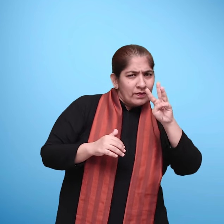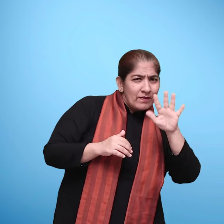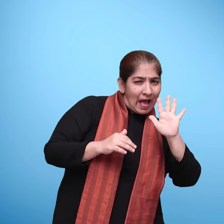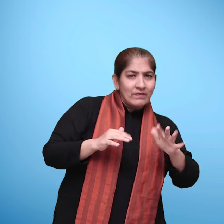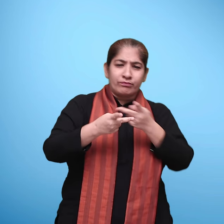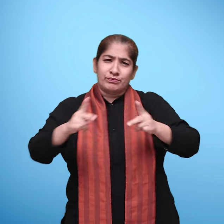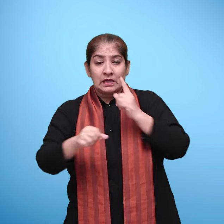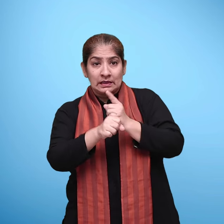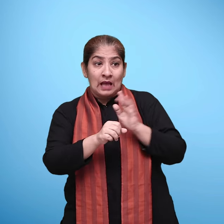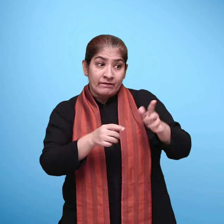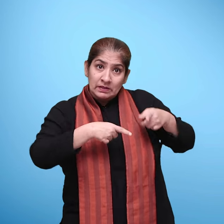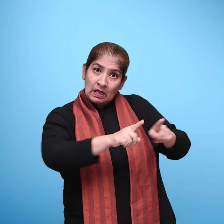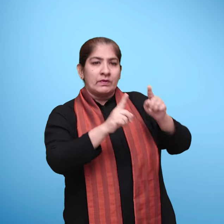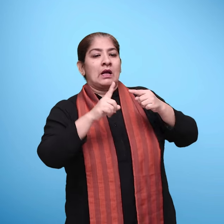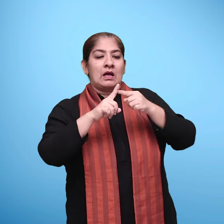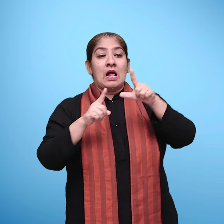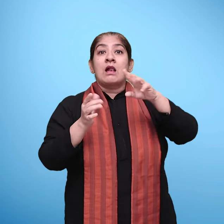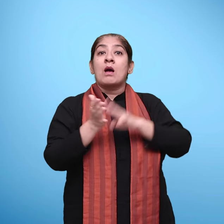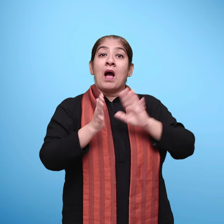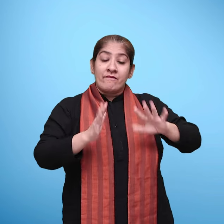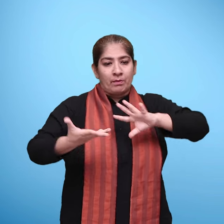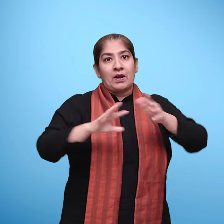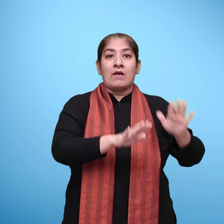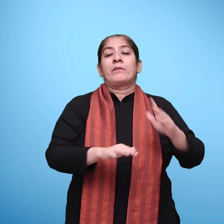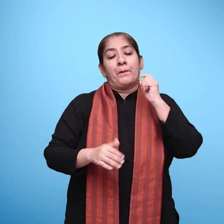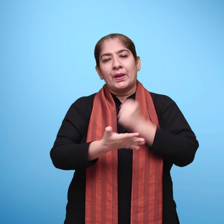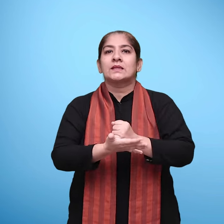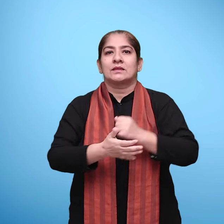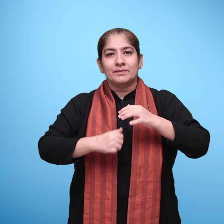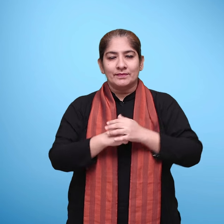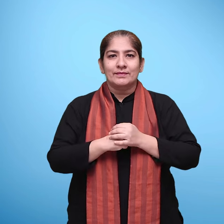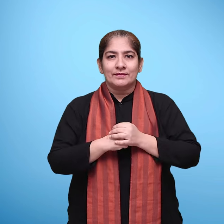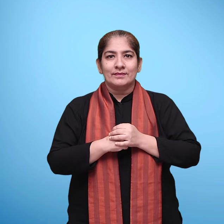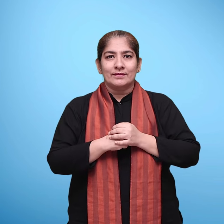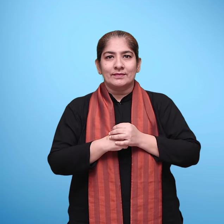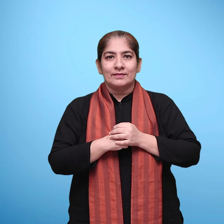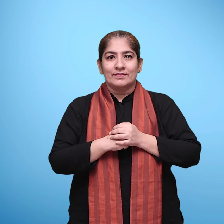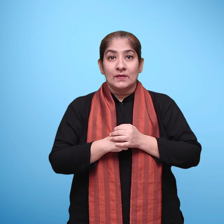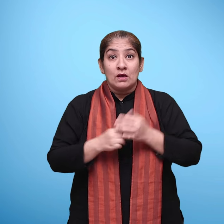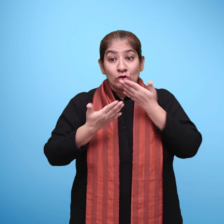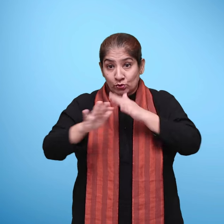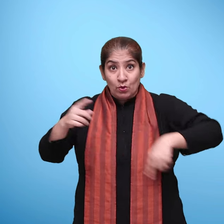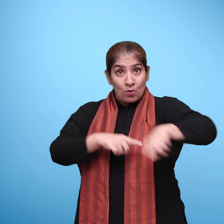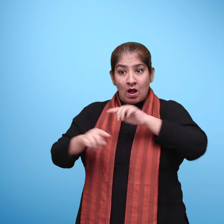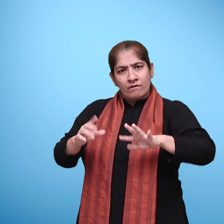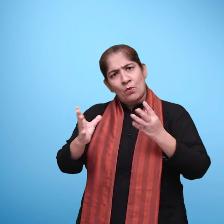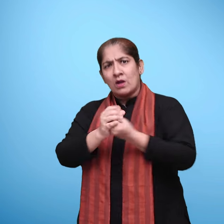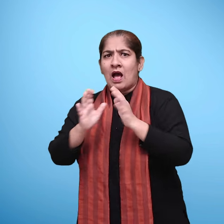शिक्षक स्वैम और बच्चों की सहयता से कुछ न कुछ सीखने सिखाने की सामग्री TLM बनाते रहें